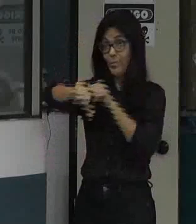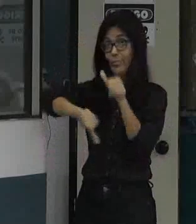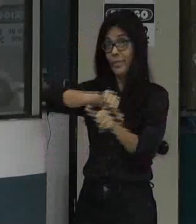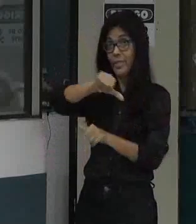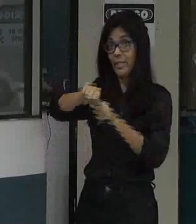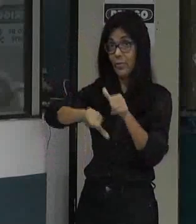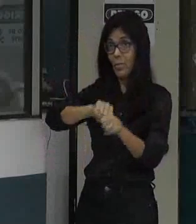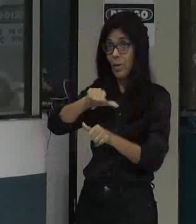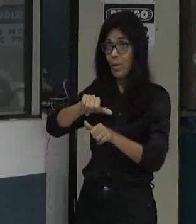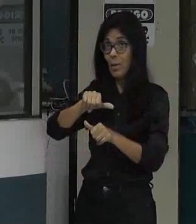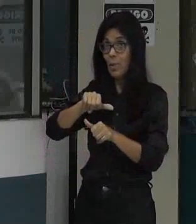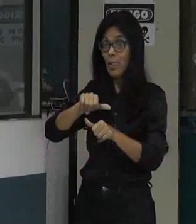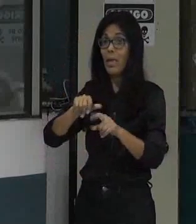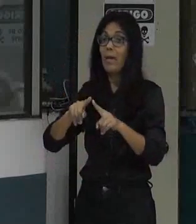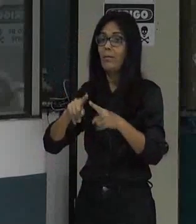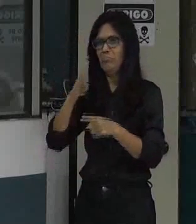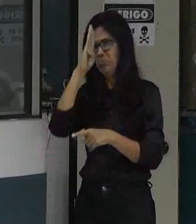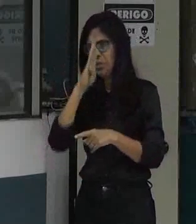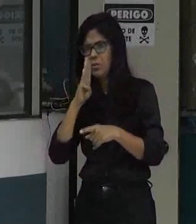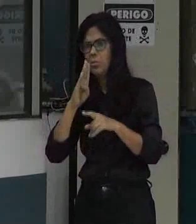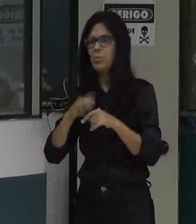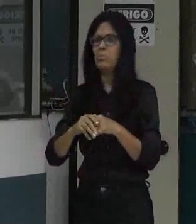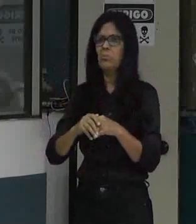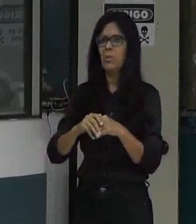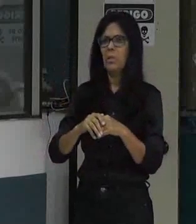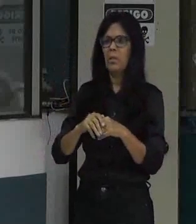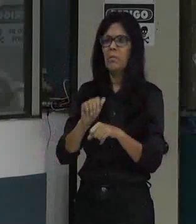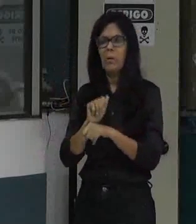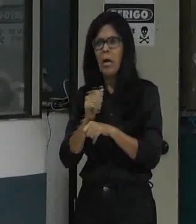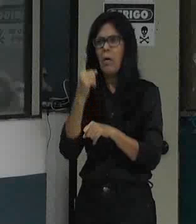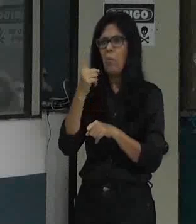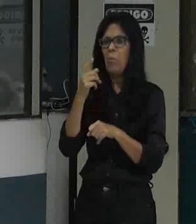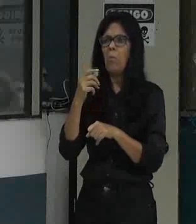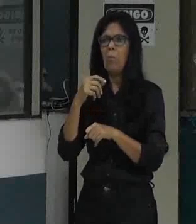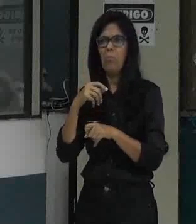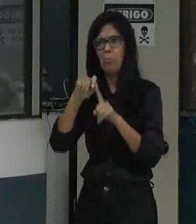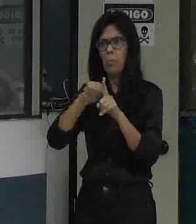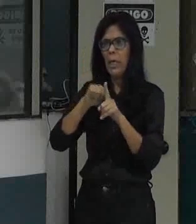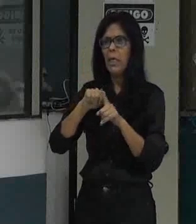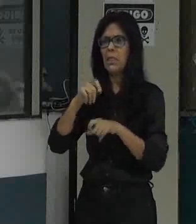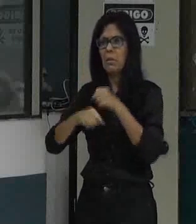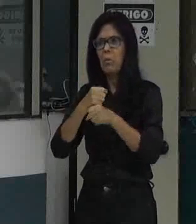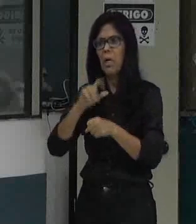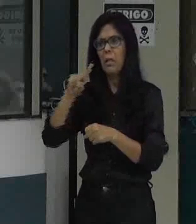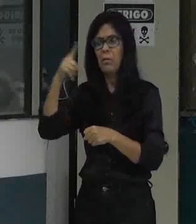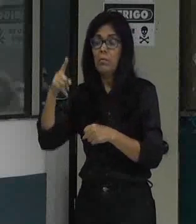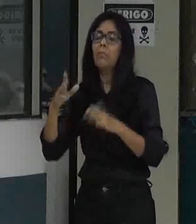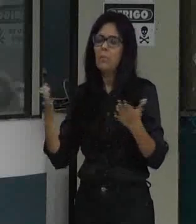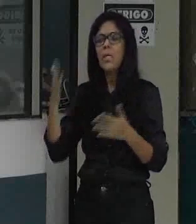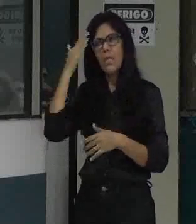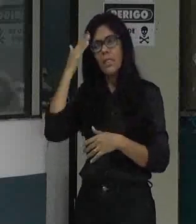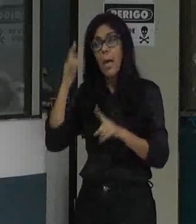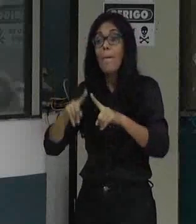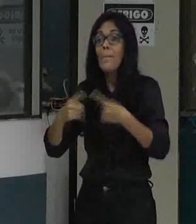prazo de um mês para outro de um ano para outro então a gente tem que discutir isso mas o que a gente tem que discutir é a garantia da